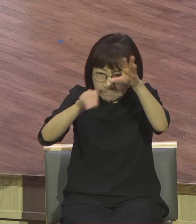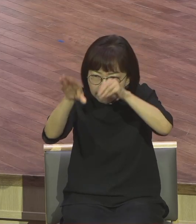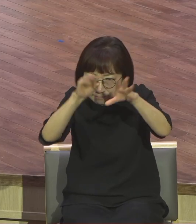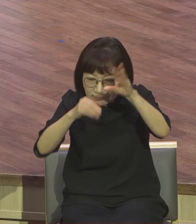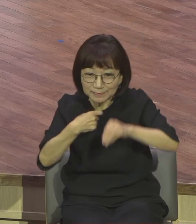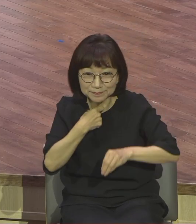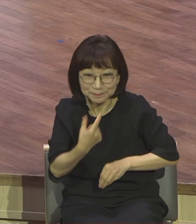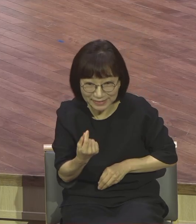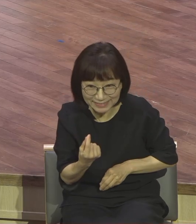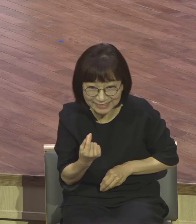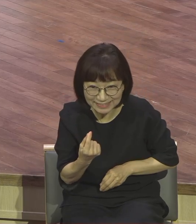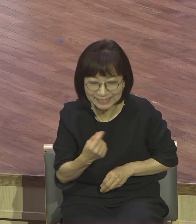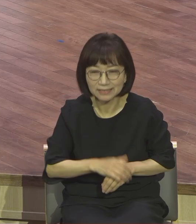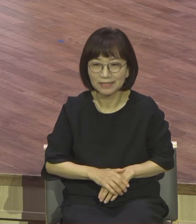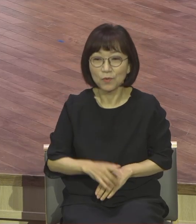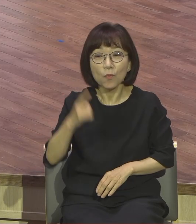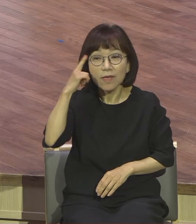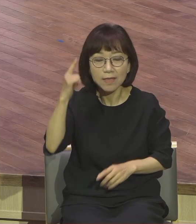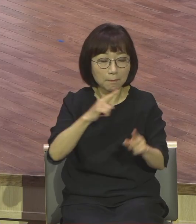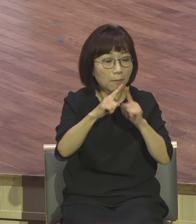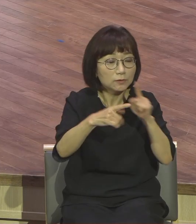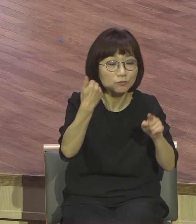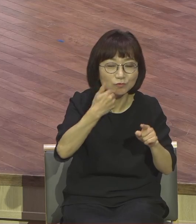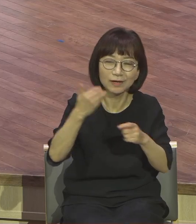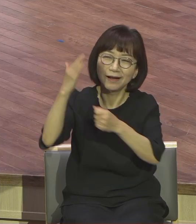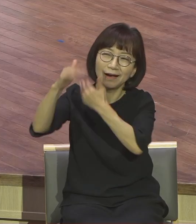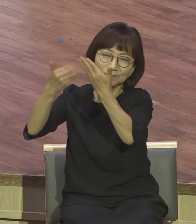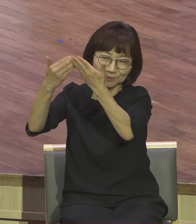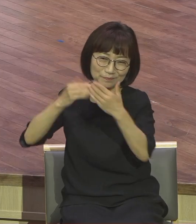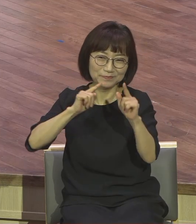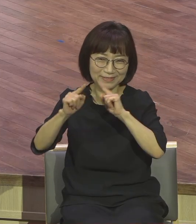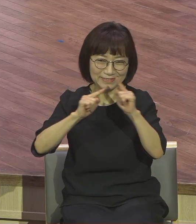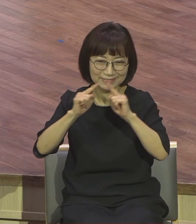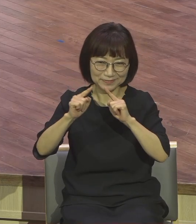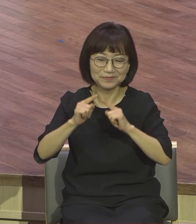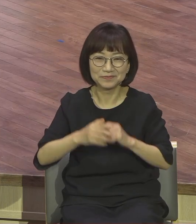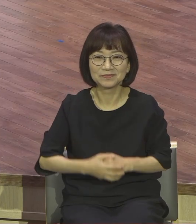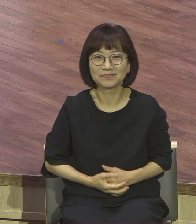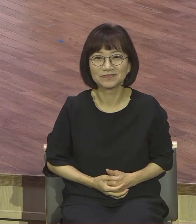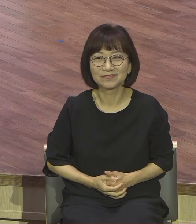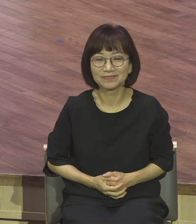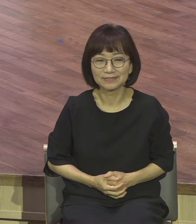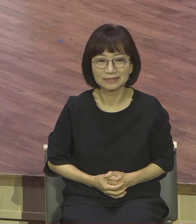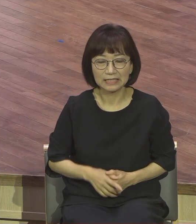말씀이니까. 이걸 영적인 것 깨닫지 못하도록 여러분 눈을 가려봅니다.